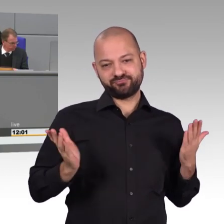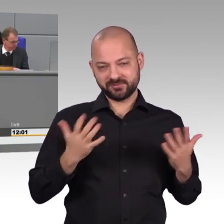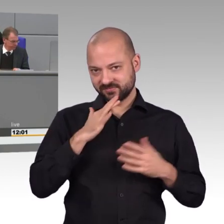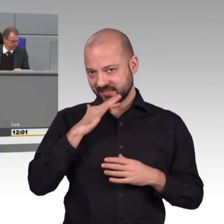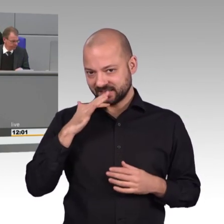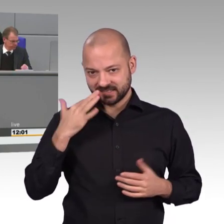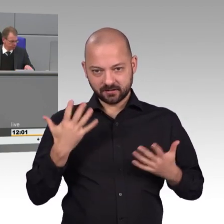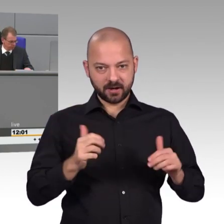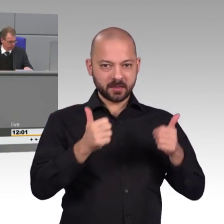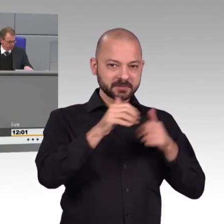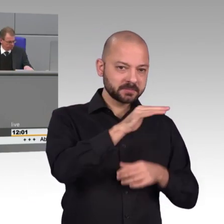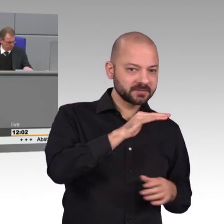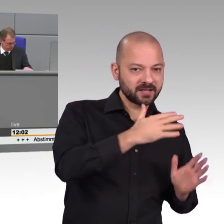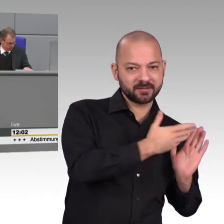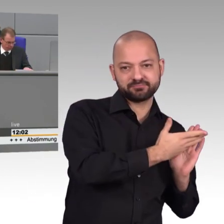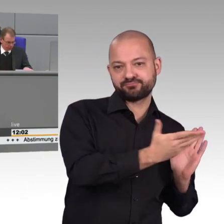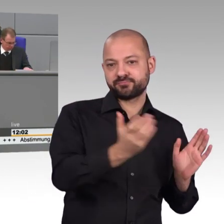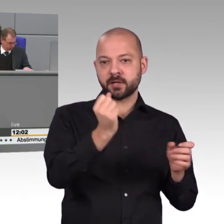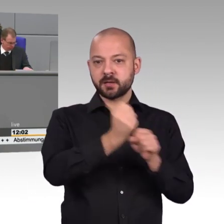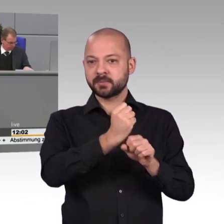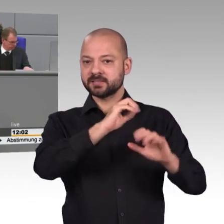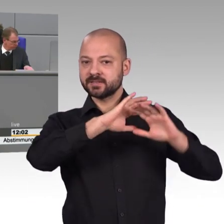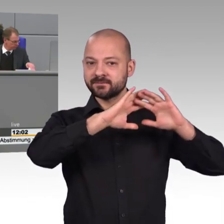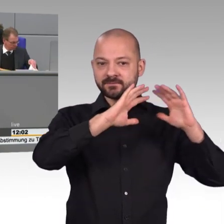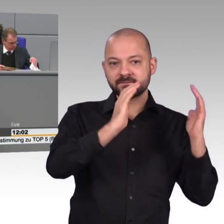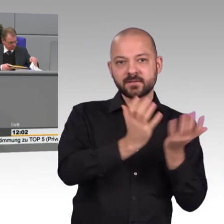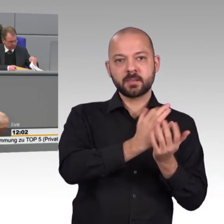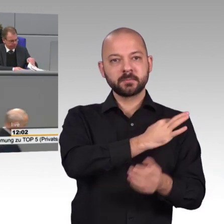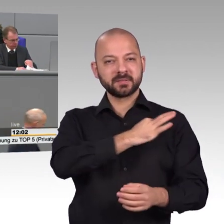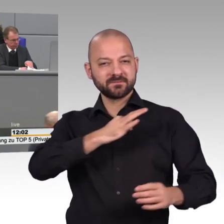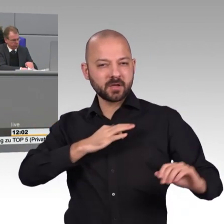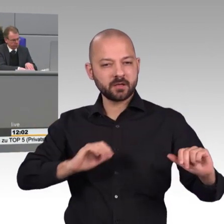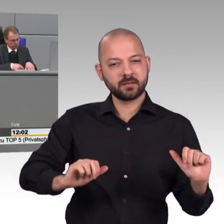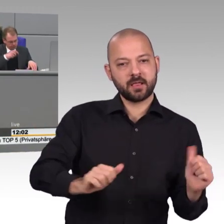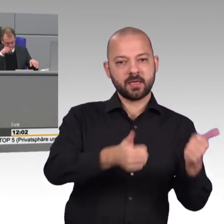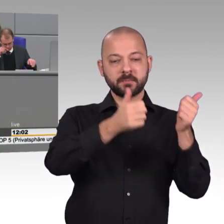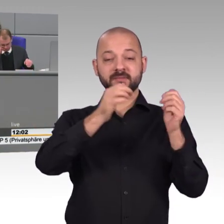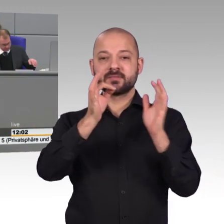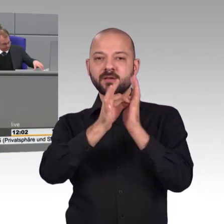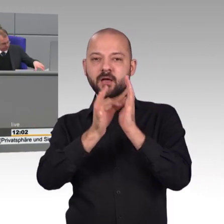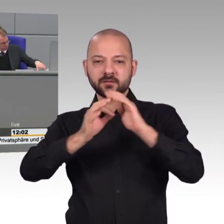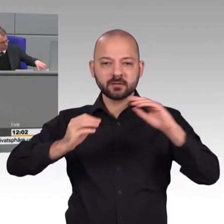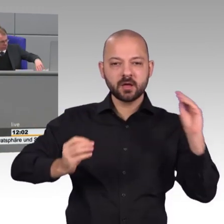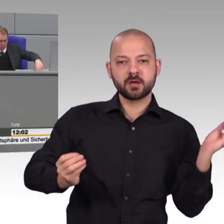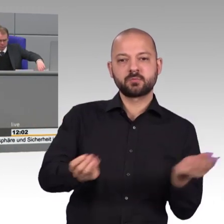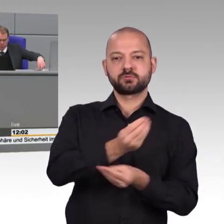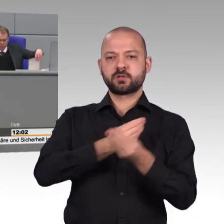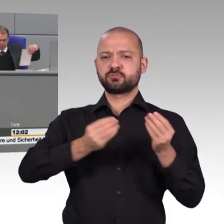investiert deshalb allein im nächsten Jahr 2,4 Milliarden Euro in den Ausbau der digitalen Infrastruktur.